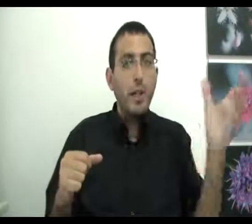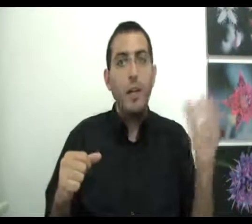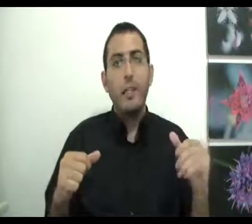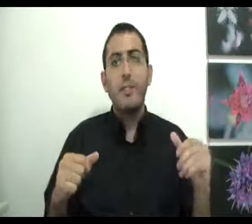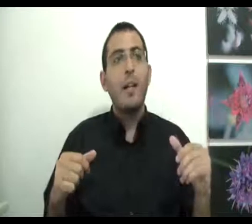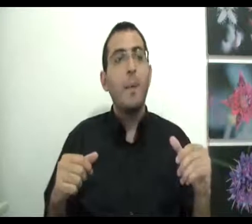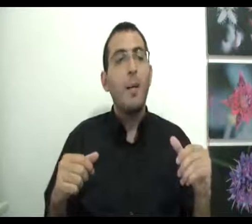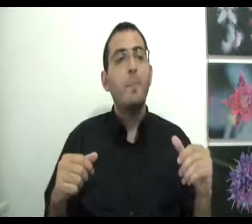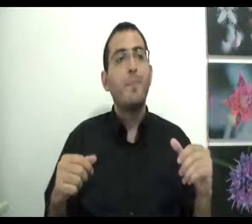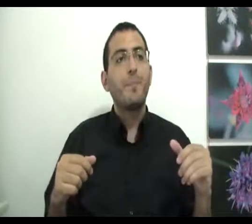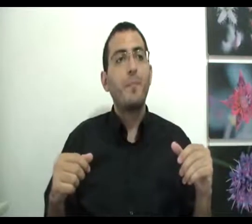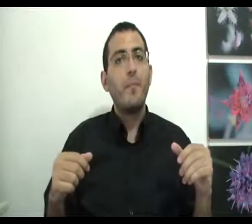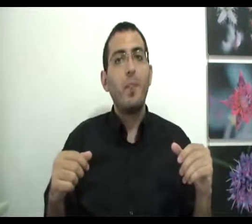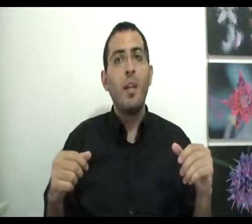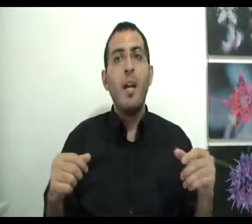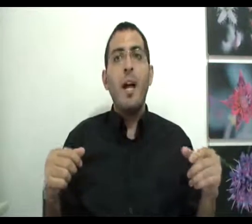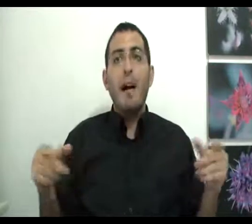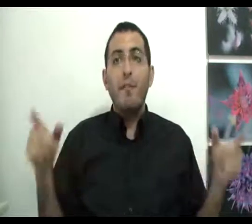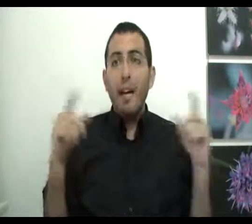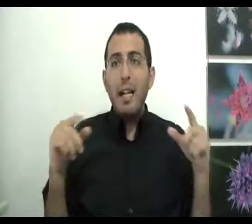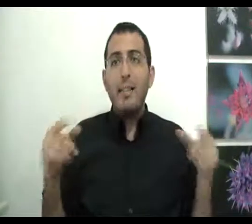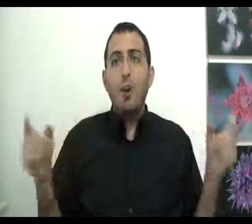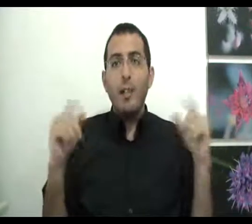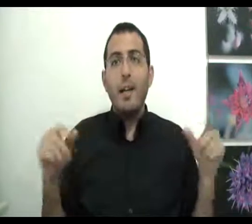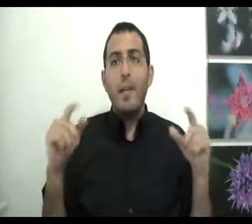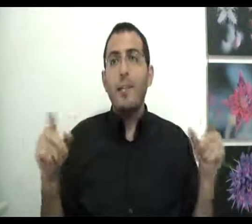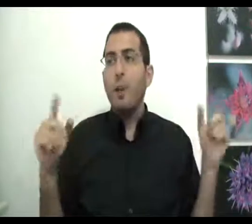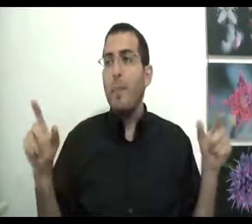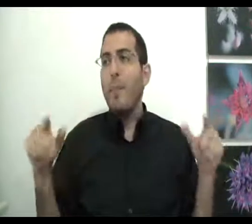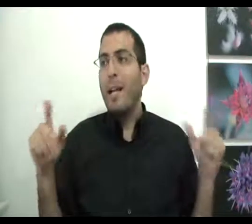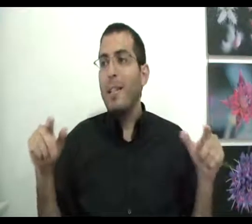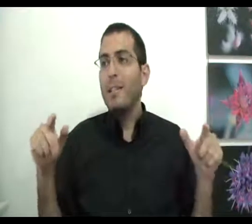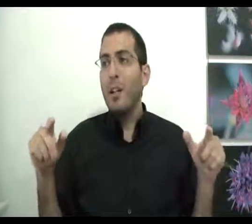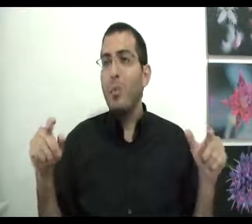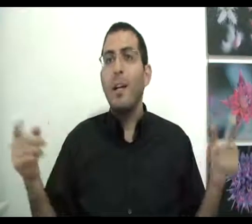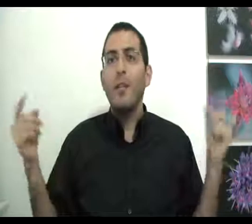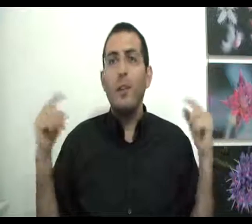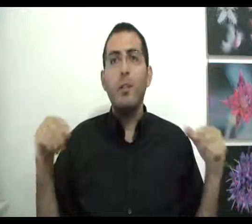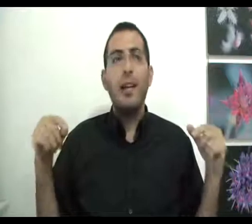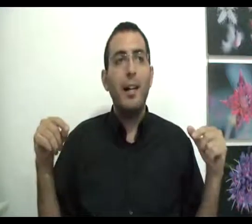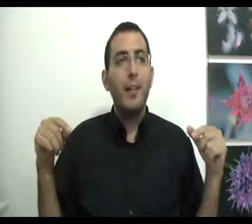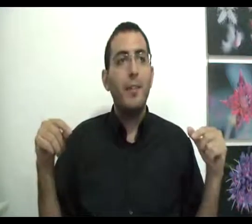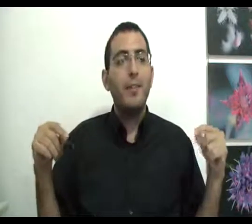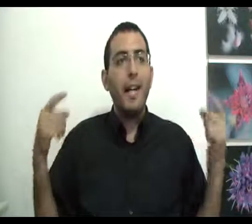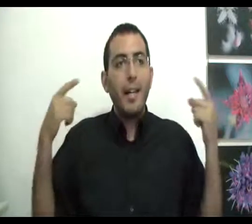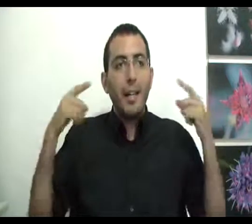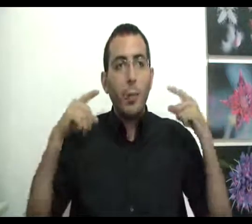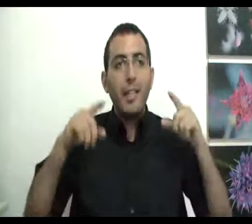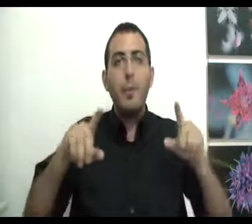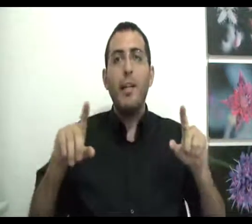יכול להכניס תעד למים. אבל את כל הדברים האלה, את כל המגבלה הזאת, הוא יחווה אותה דרך הנקודת המבט